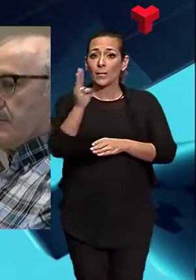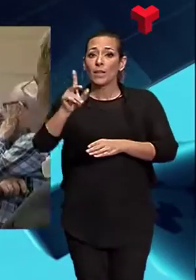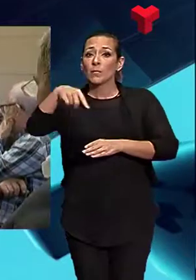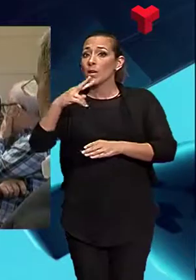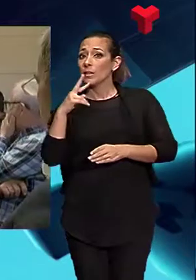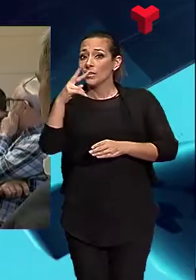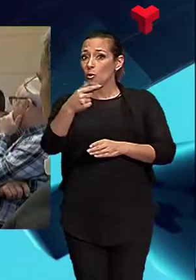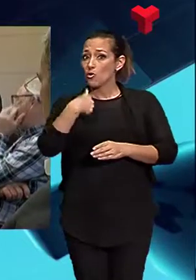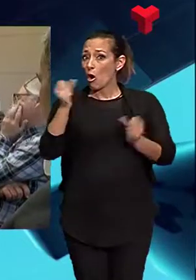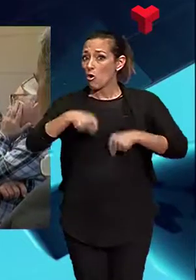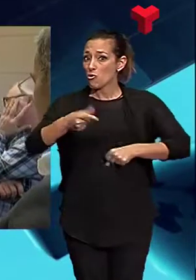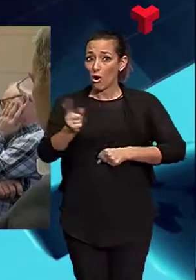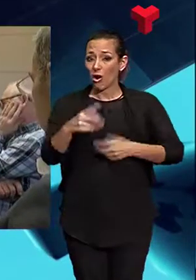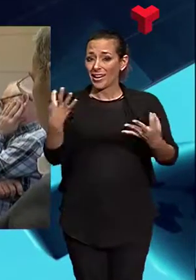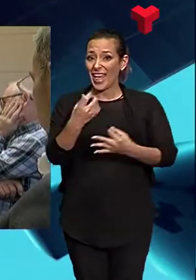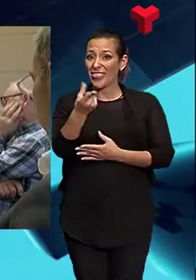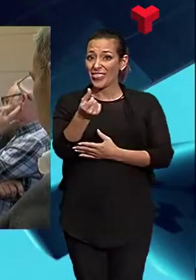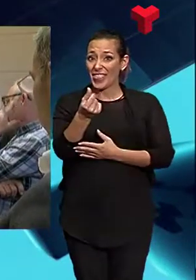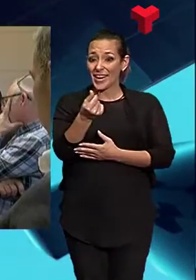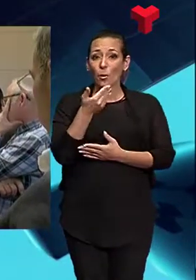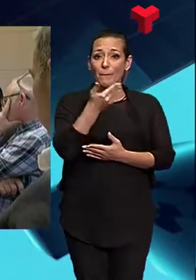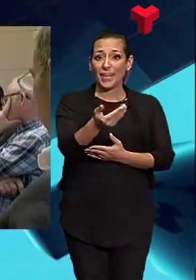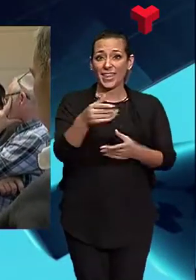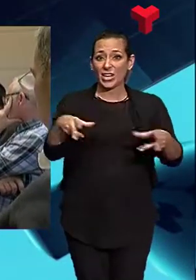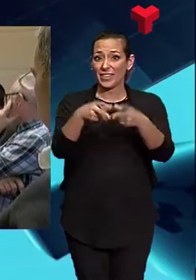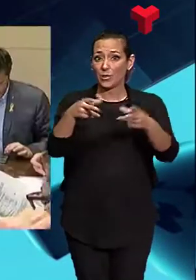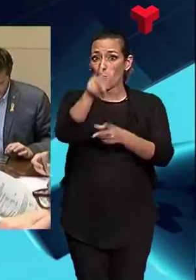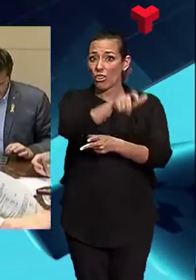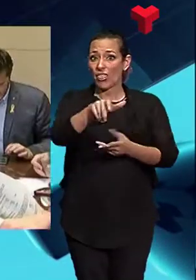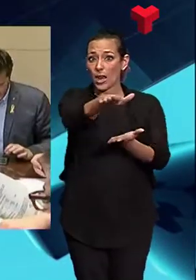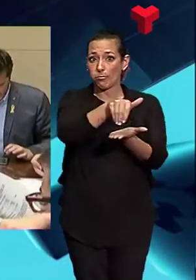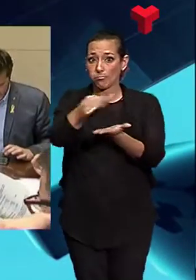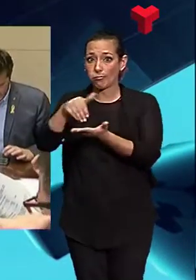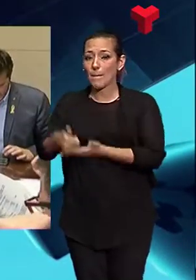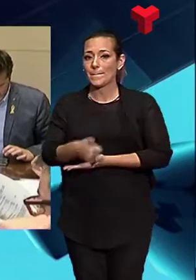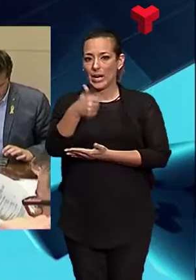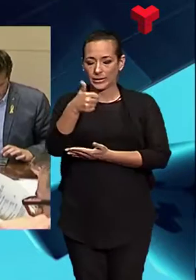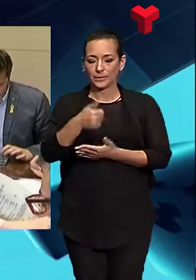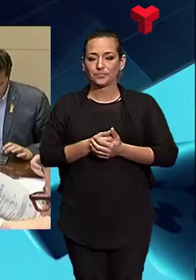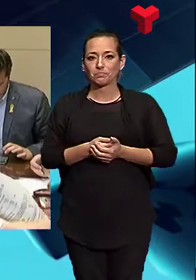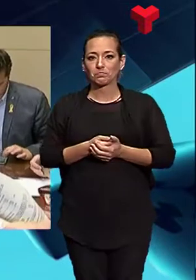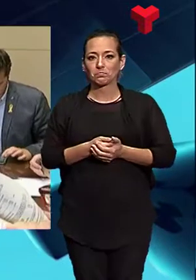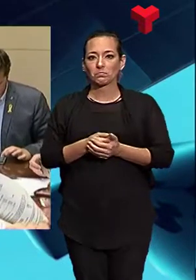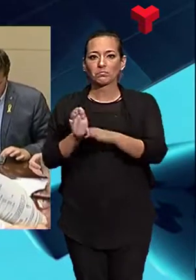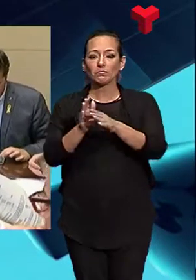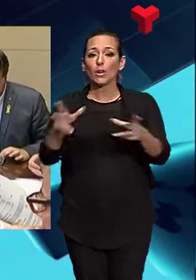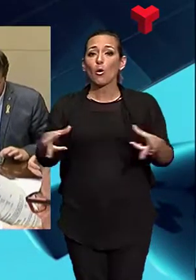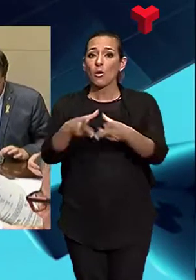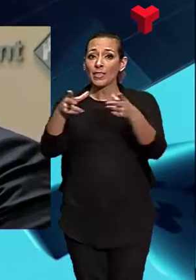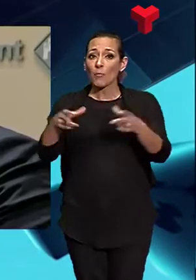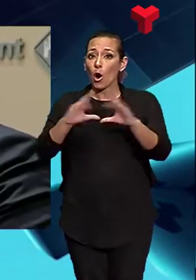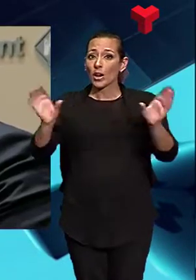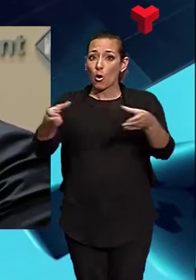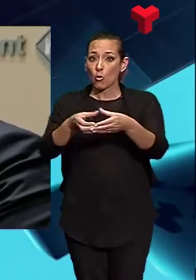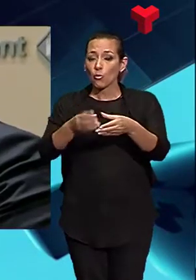en demanar més diners a la ciutadania incrementant així la pressió fiscal. Pel que fa a'abstenció del Partit Demòcrata han explicat que tot i tenir